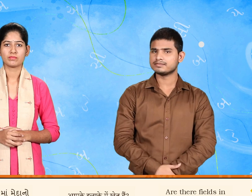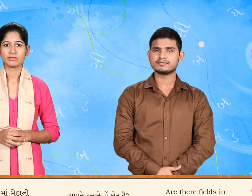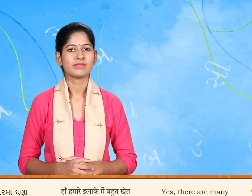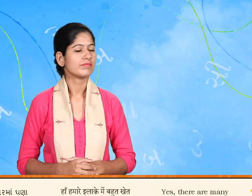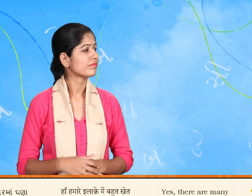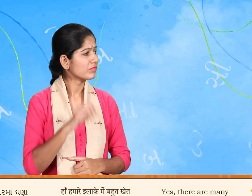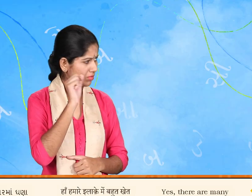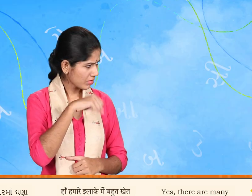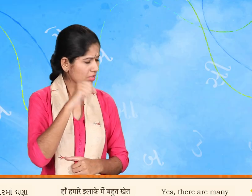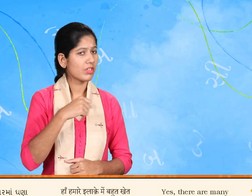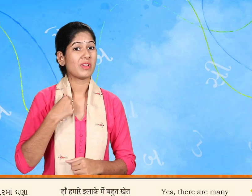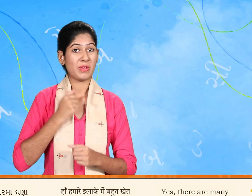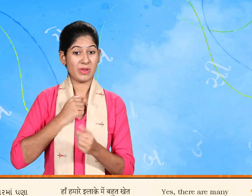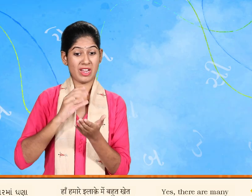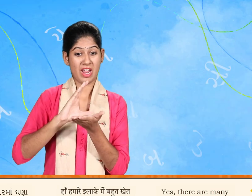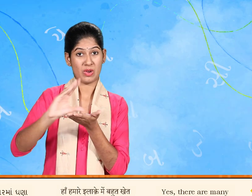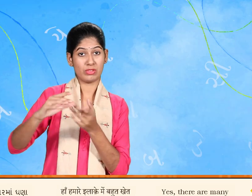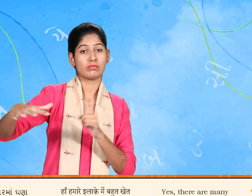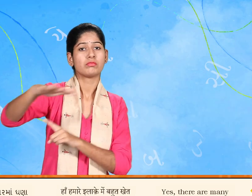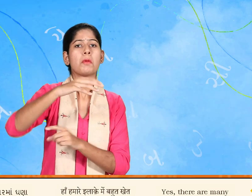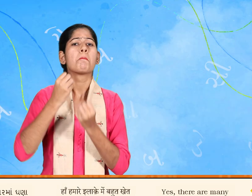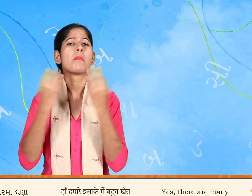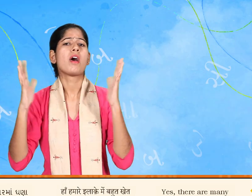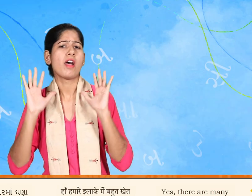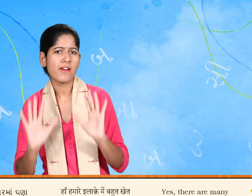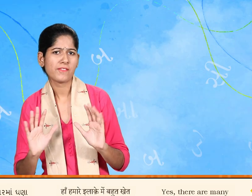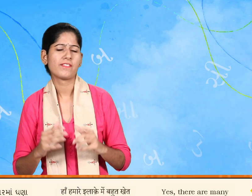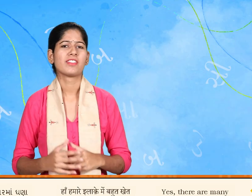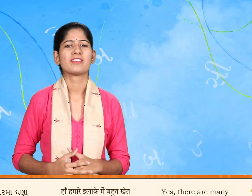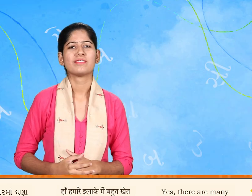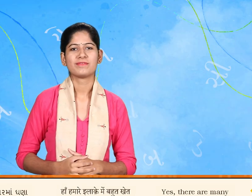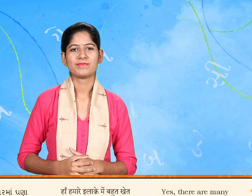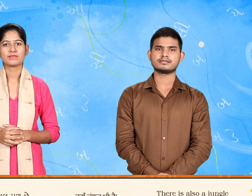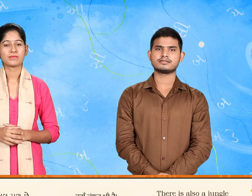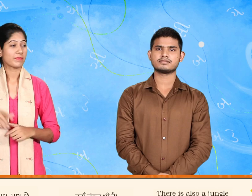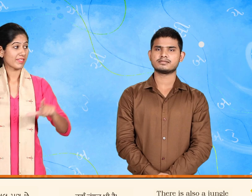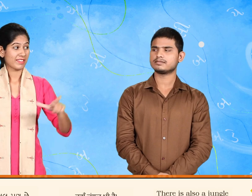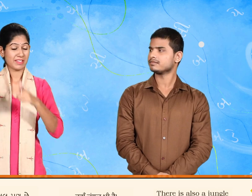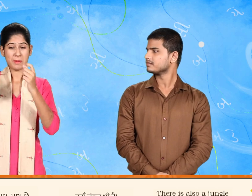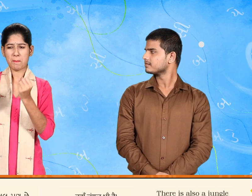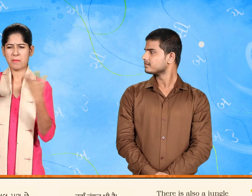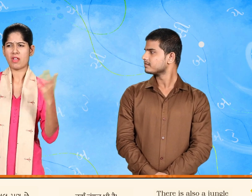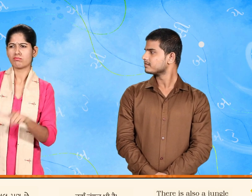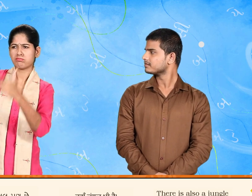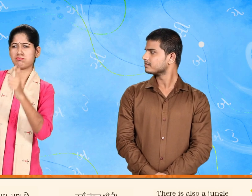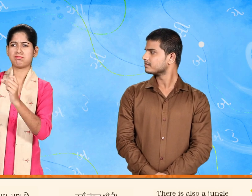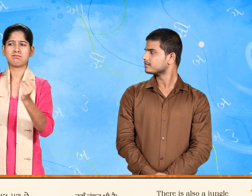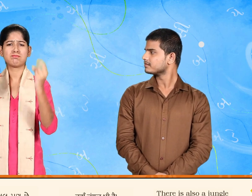હાં અમારા વિસ્તારમાં ઘણા મેદાનો છે ત્યાં એક જંગલ પણ છે